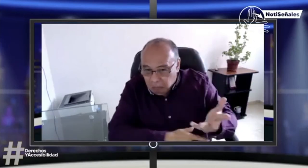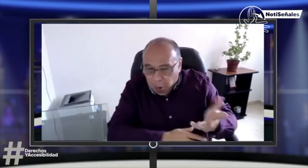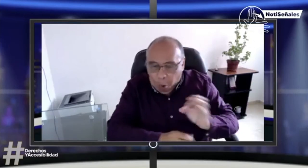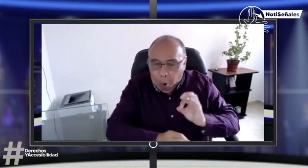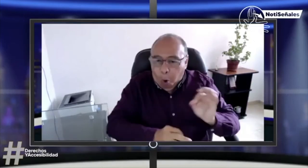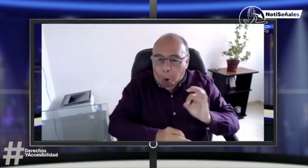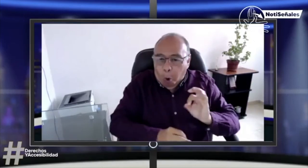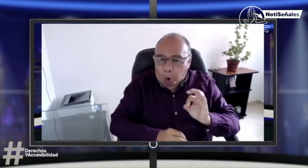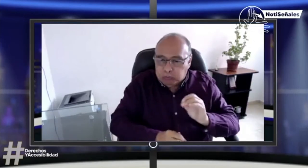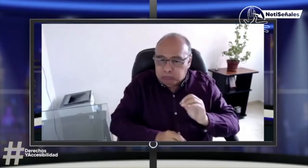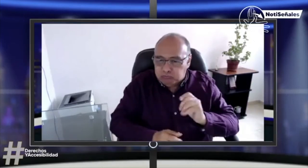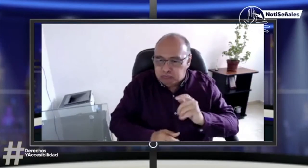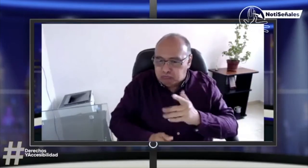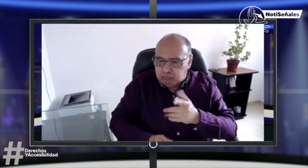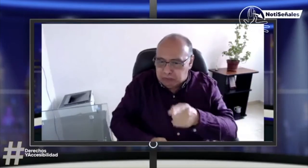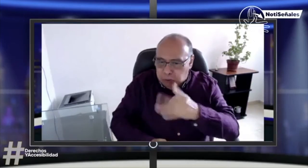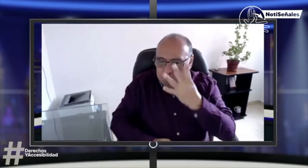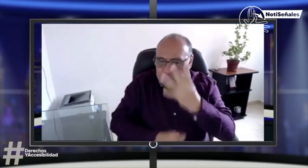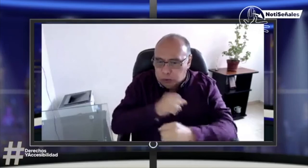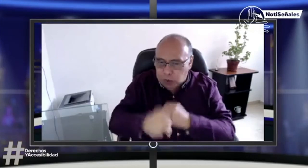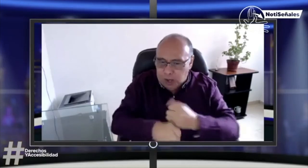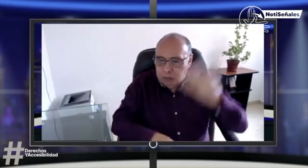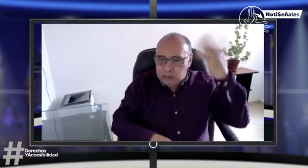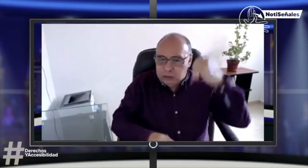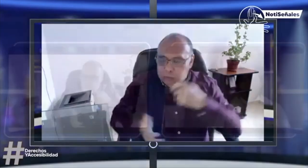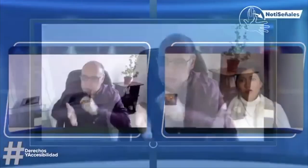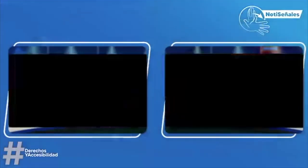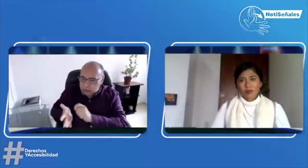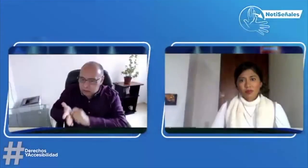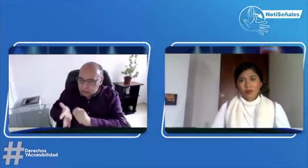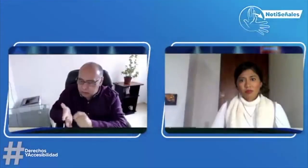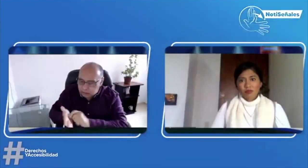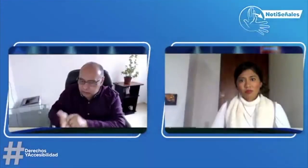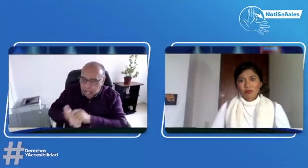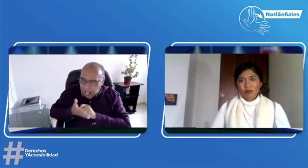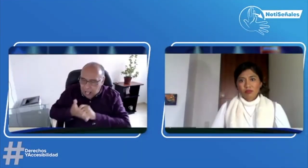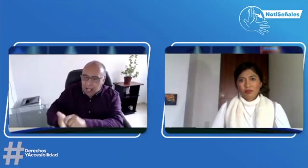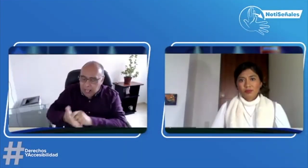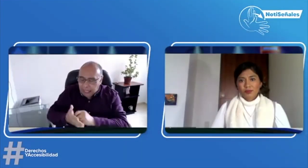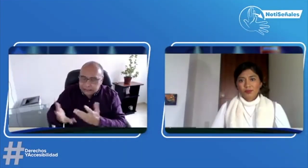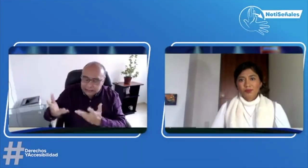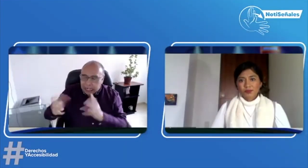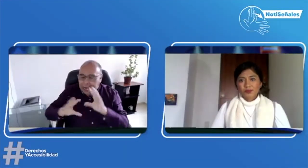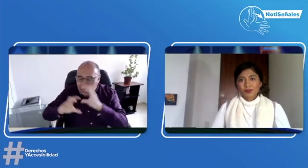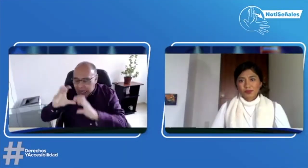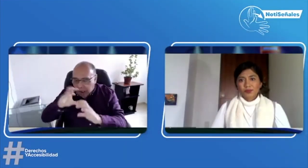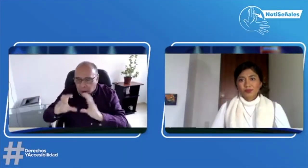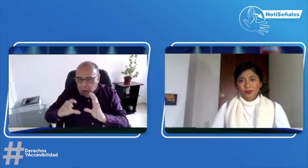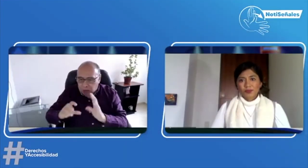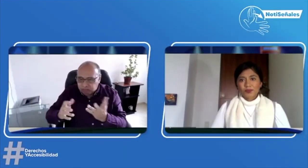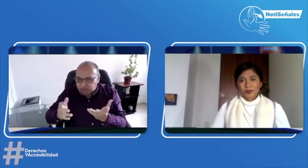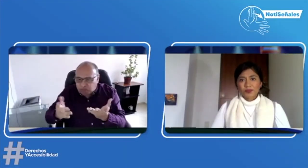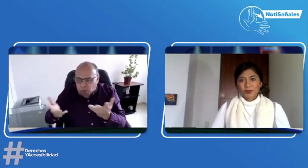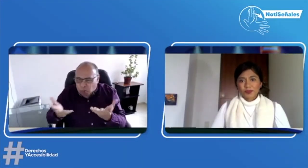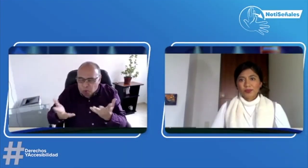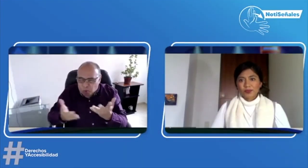pero quiero preguntarte, ¿requieres el servicio de interpretación en toda la jornada? Porque dado lo que hiciste hace cuatro años, la